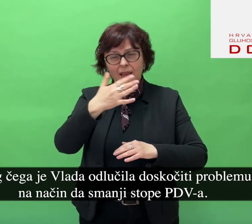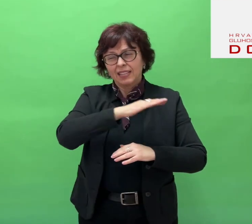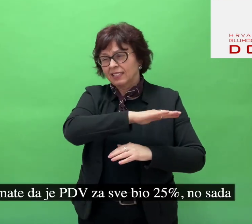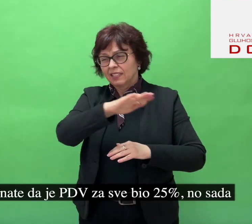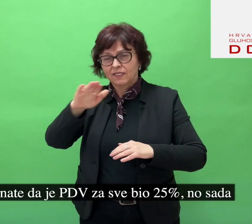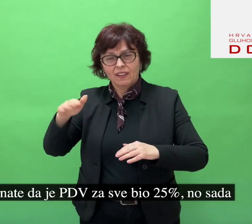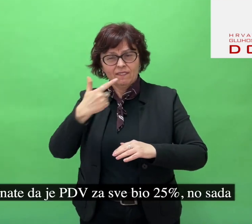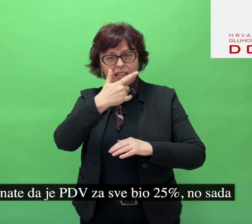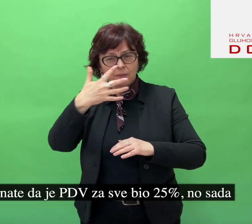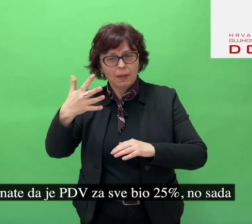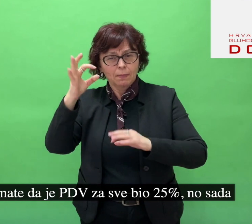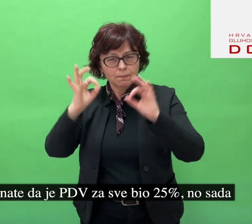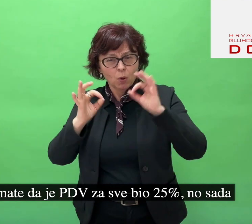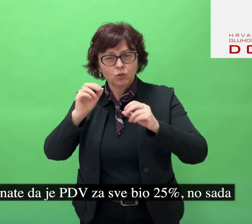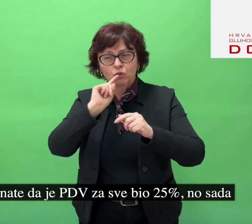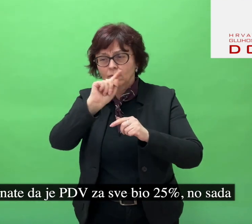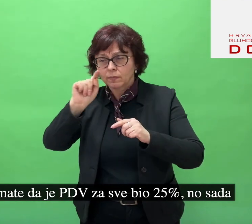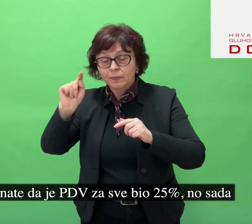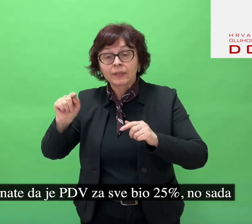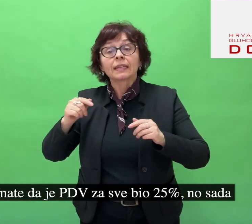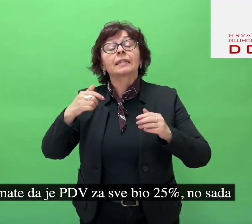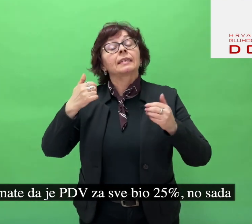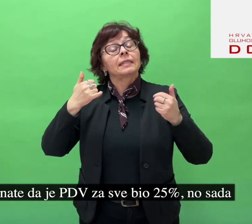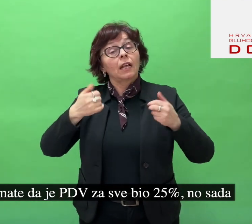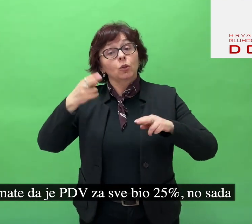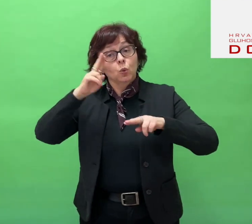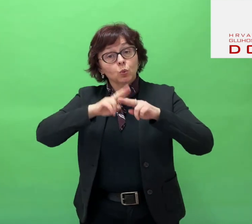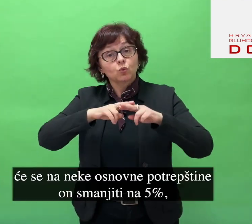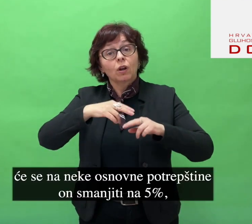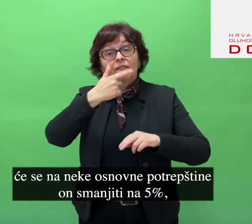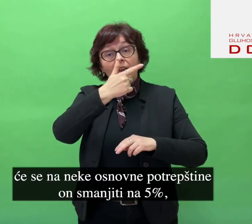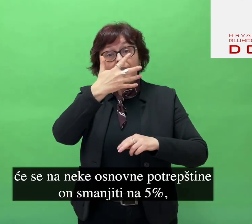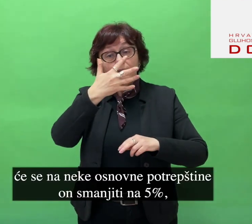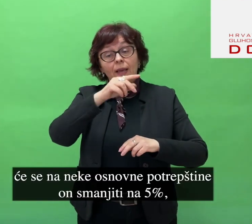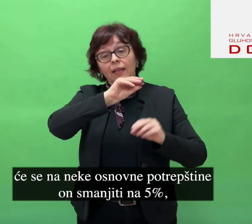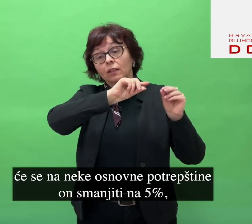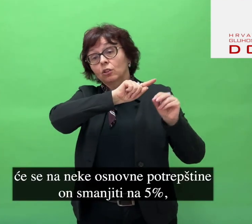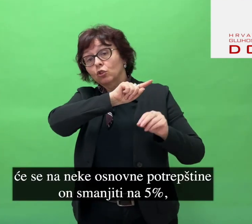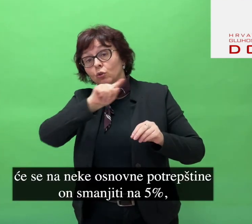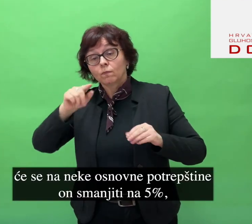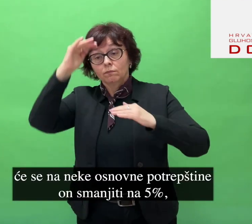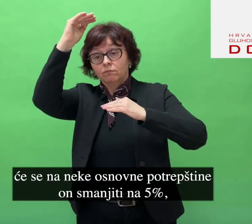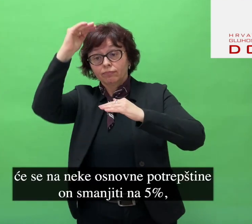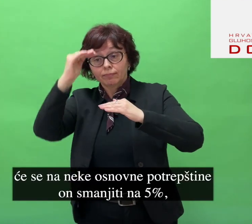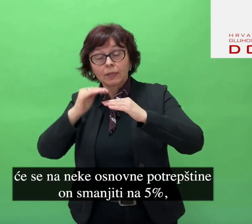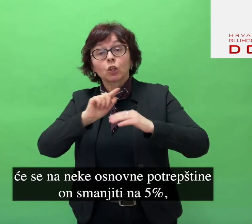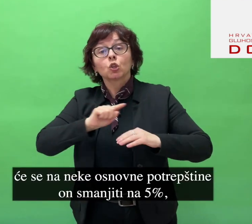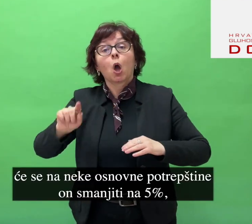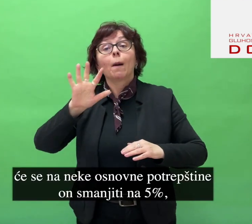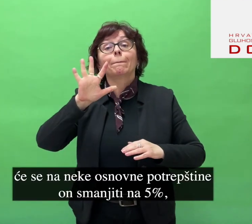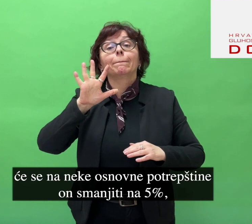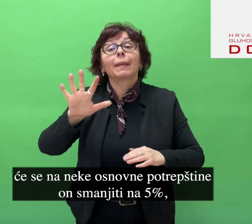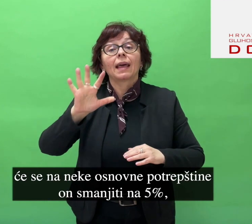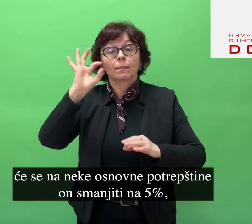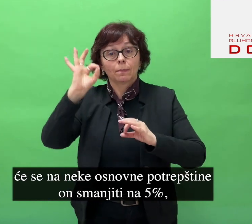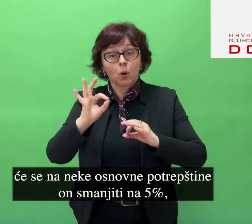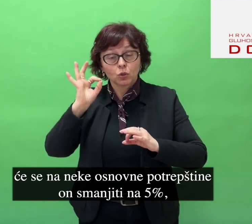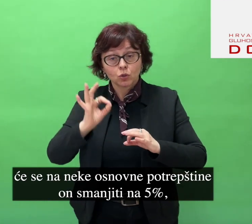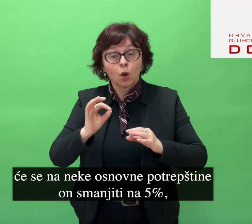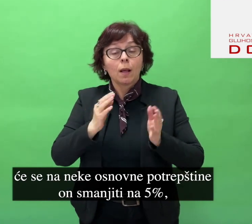Znate da je PDV za sve bio 25%, no sada će se na neke osnovne potrebštine on smanjiti